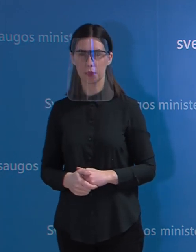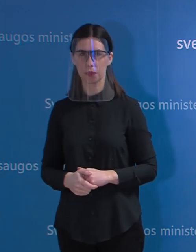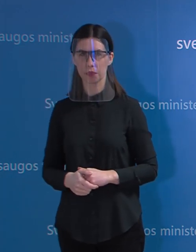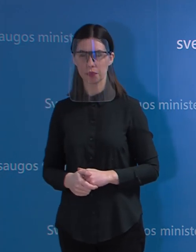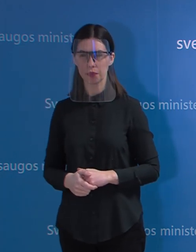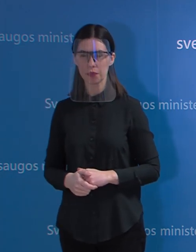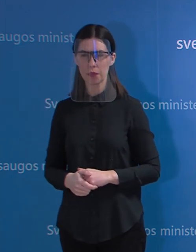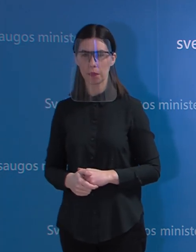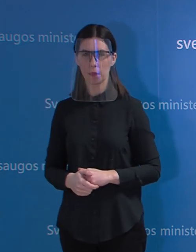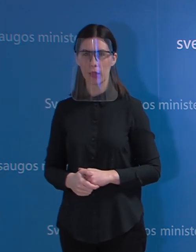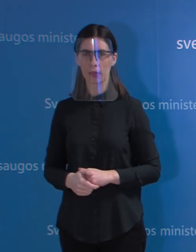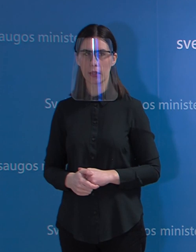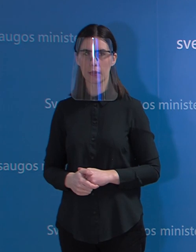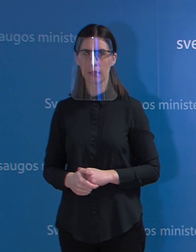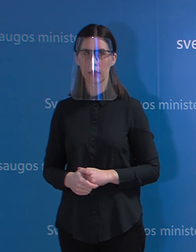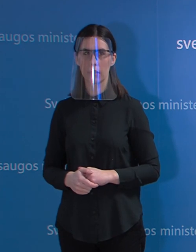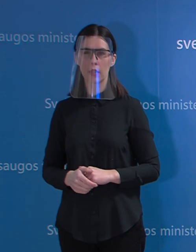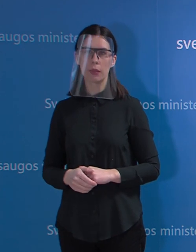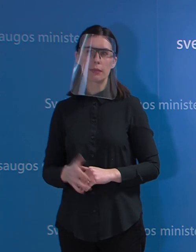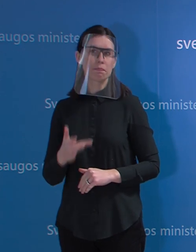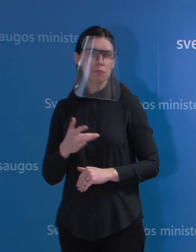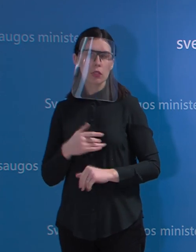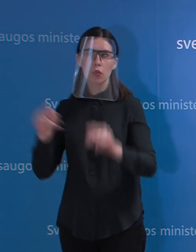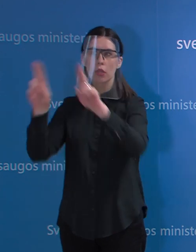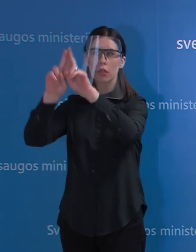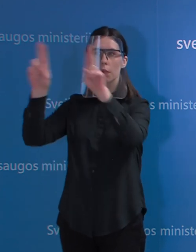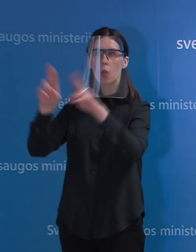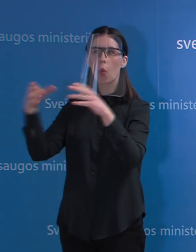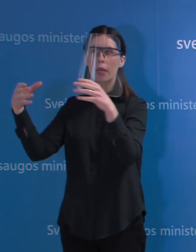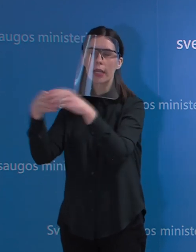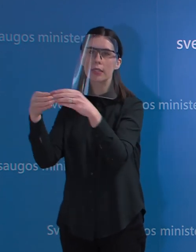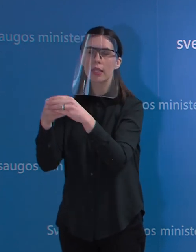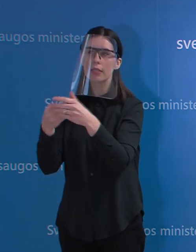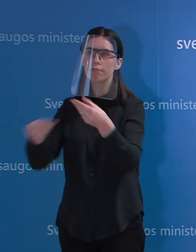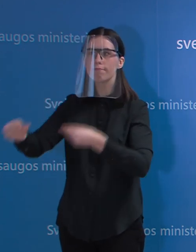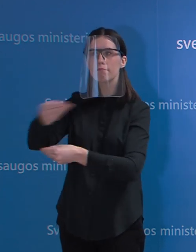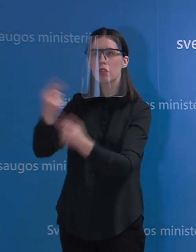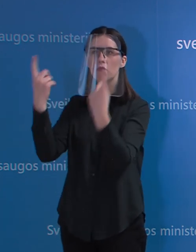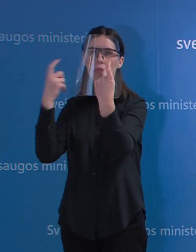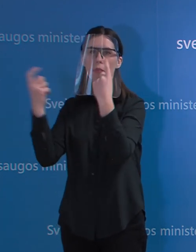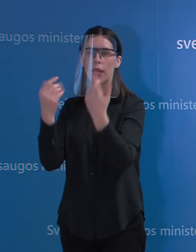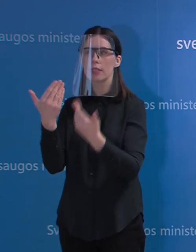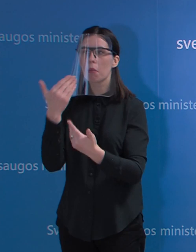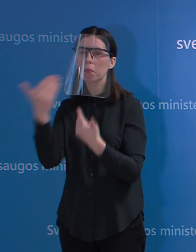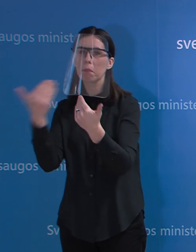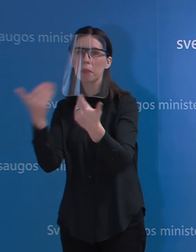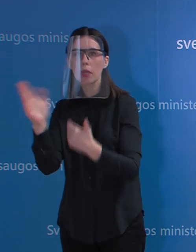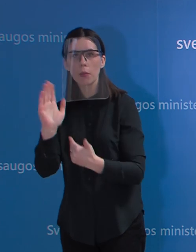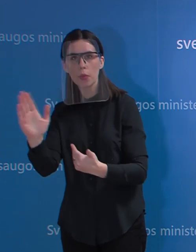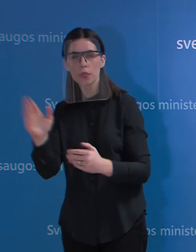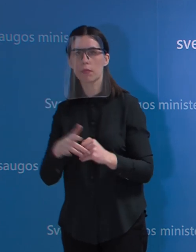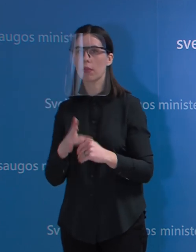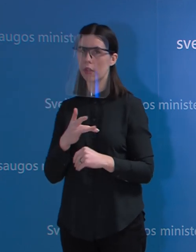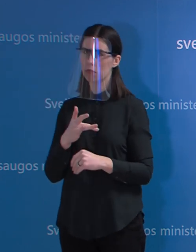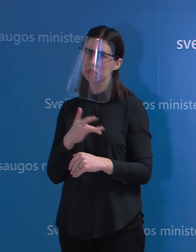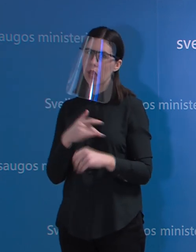Matyt, kad galėsim pasitikslinti su traptautinėmis organizacijomis, ar kas nors yra pasikeitę, ar reikia ilgesnių